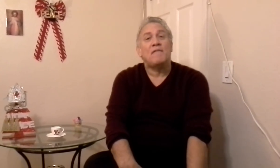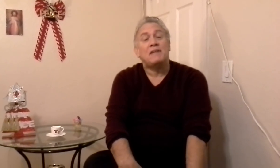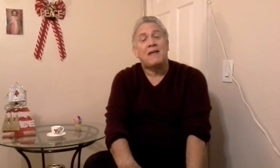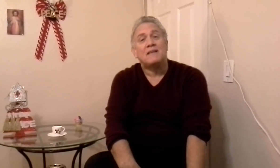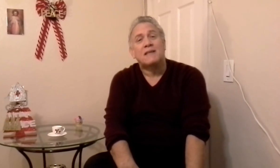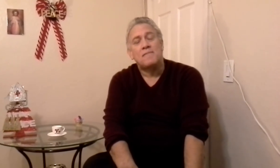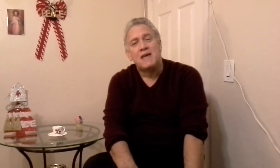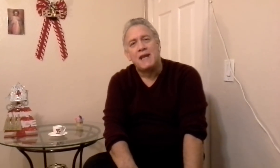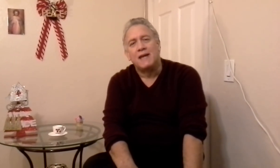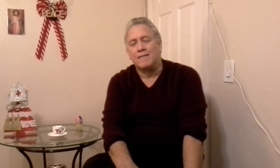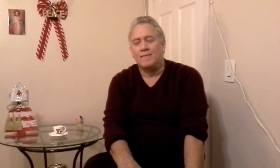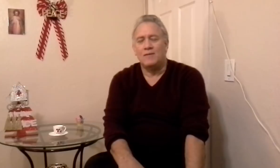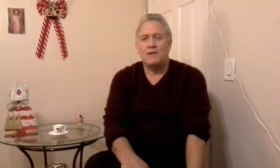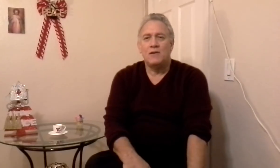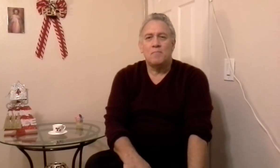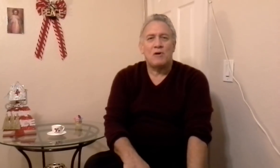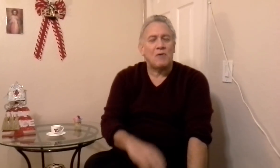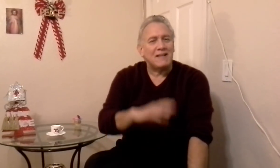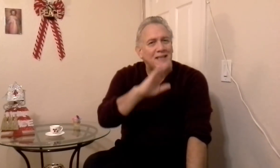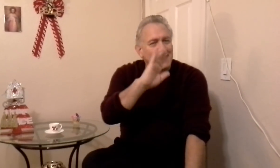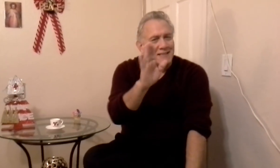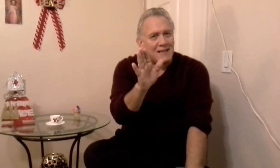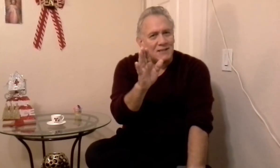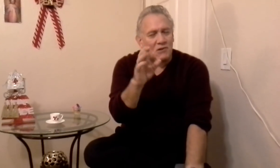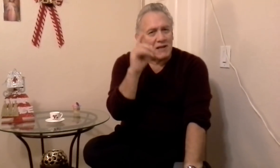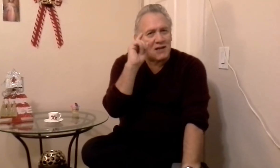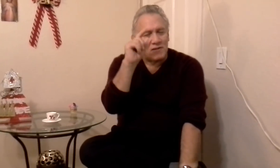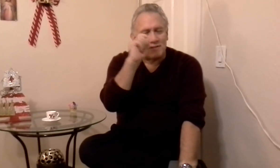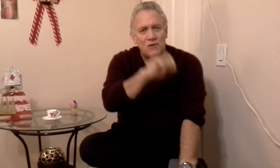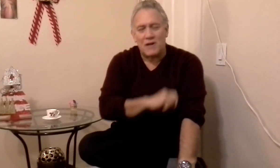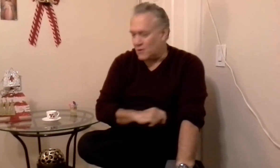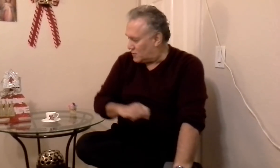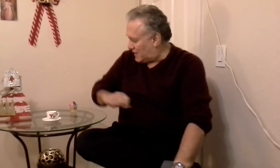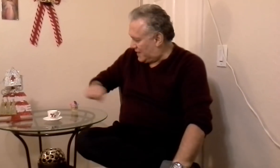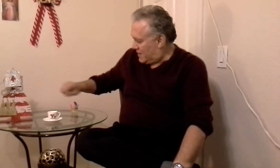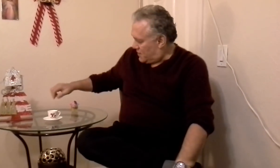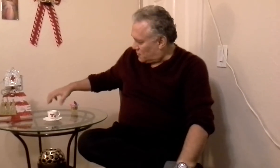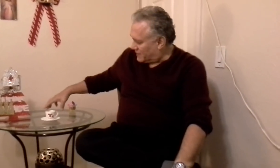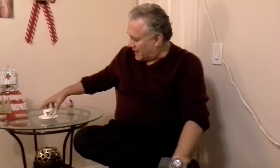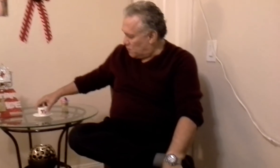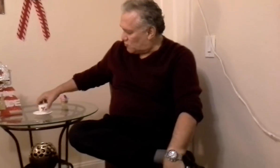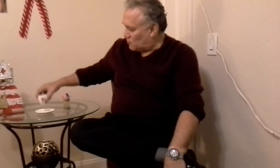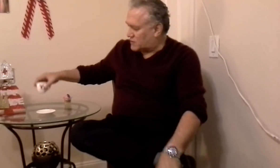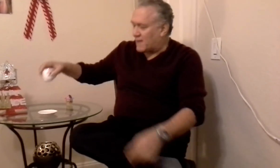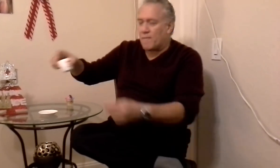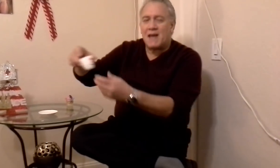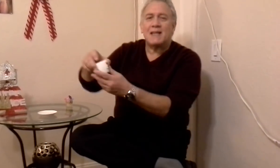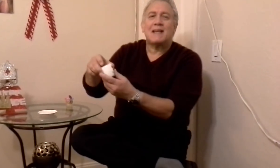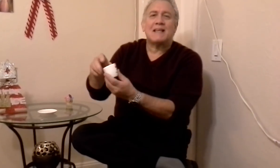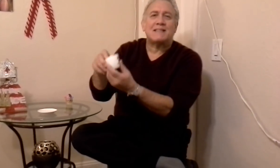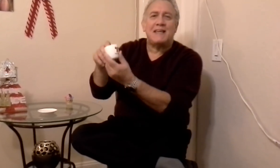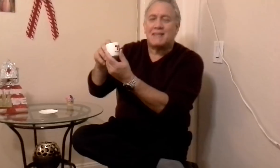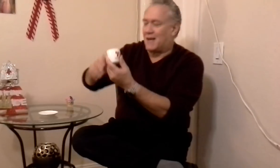navidades que vienen, pero antes de hacer eso les quiero decir una cosa, yo sé que muchos de ustedes ven esta tacita,